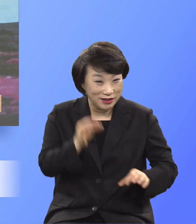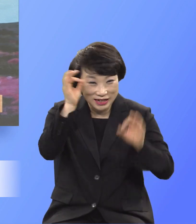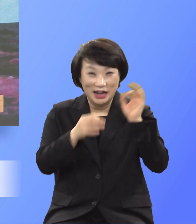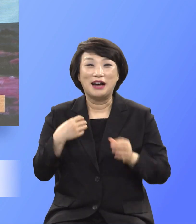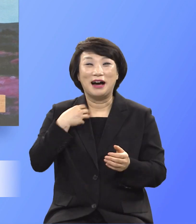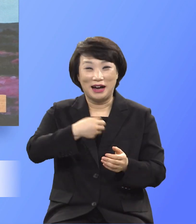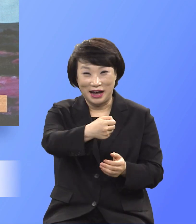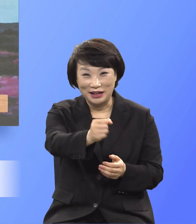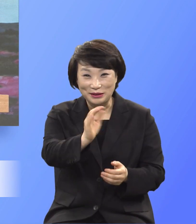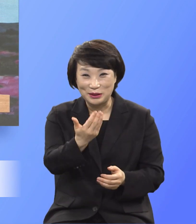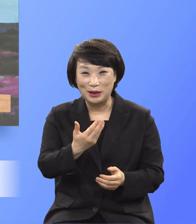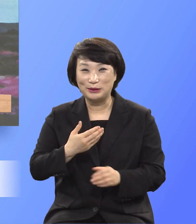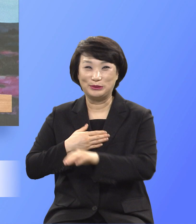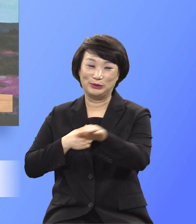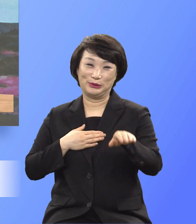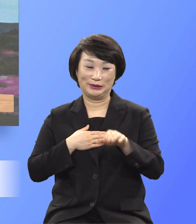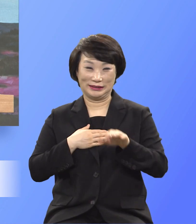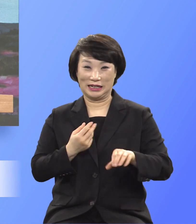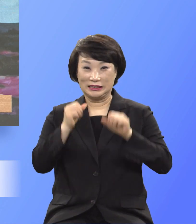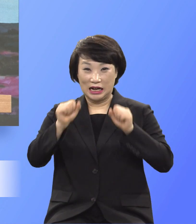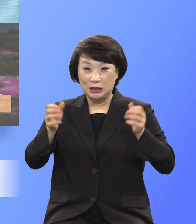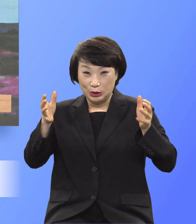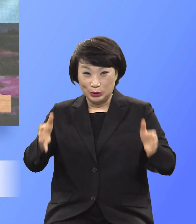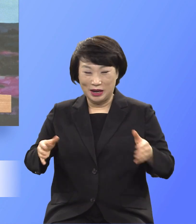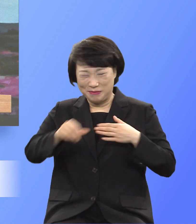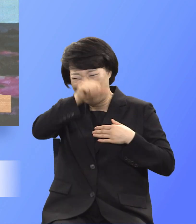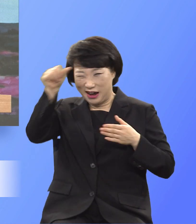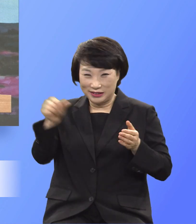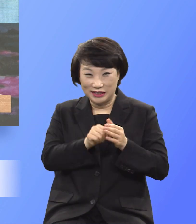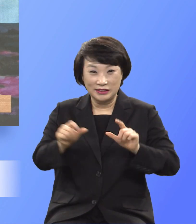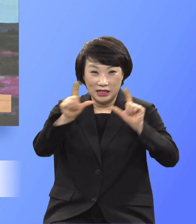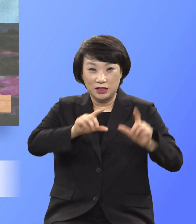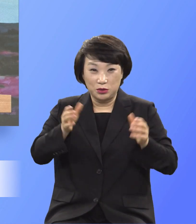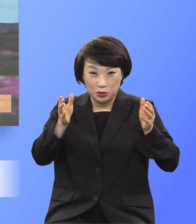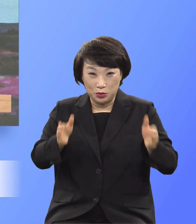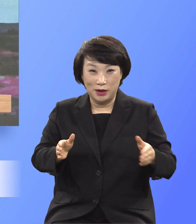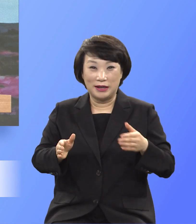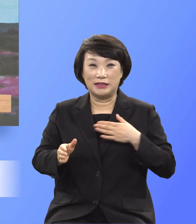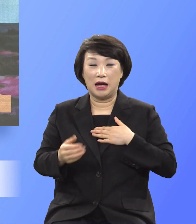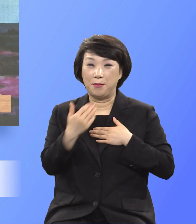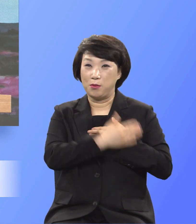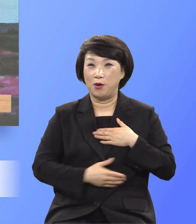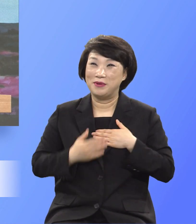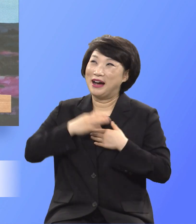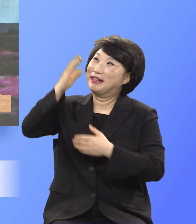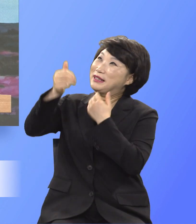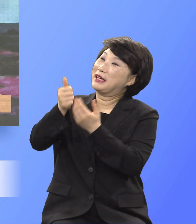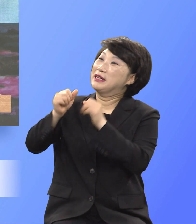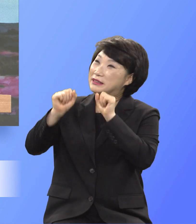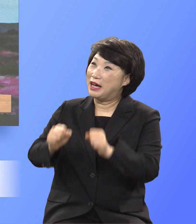우린 이 땅에서 내가 평생 살면서 나의 몸을 산 제사로 드리면서